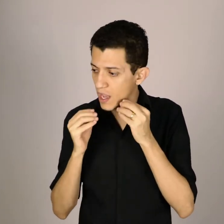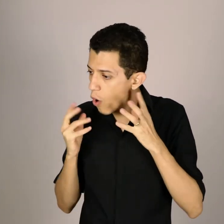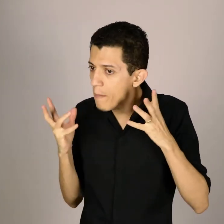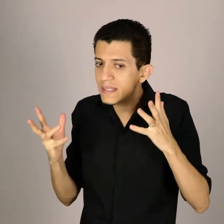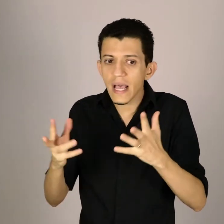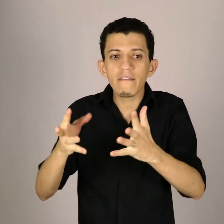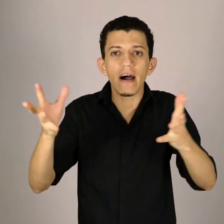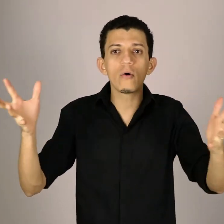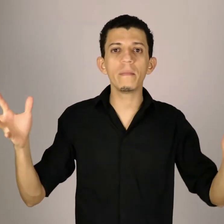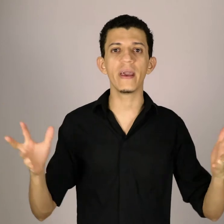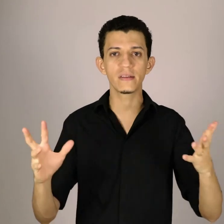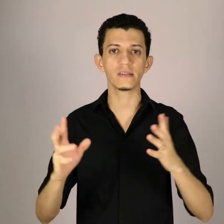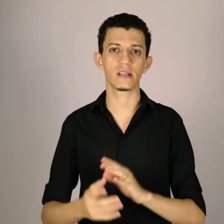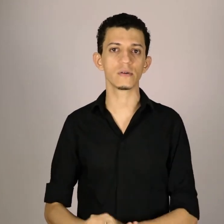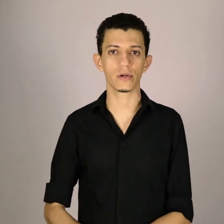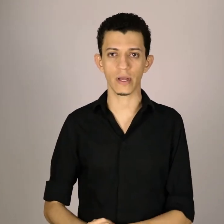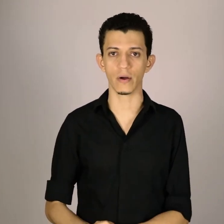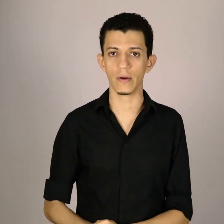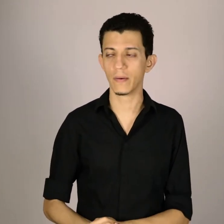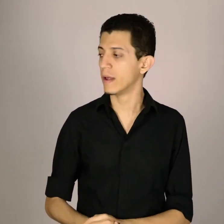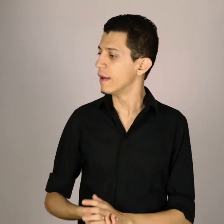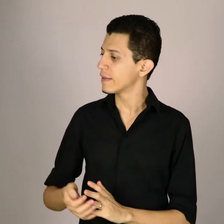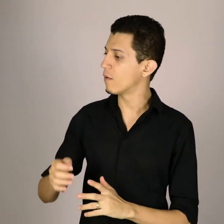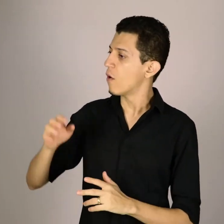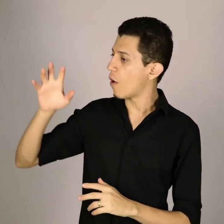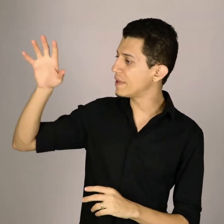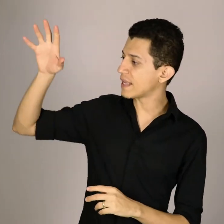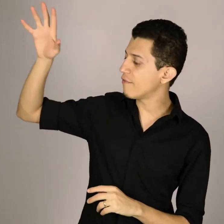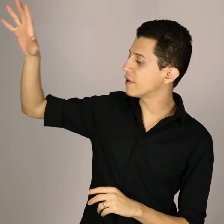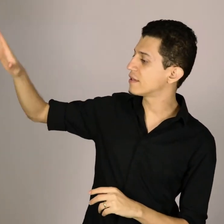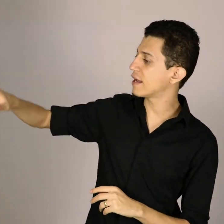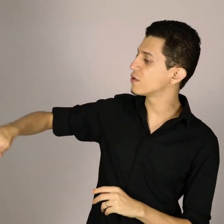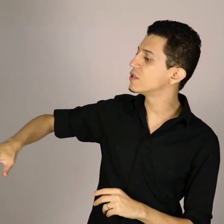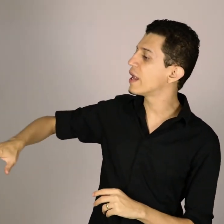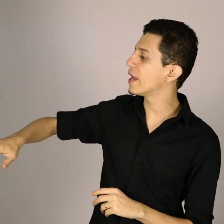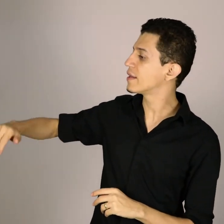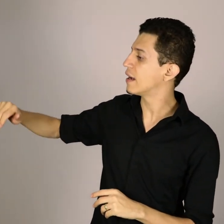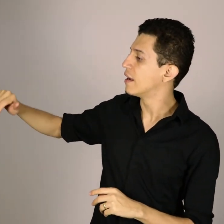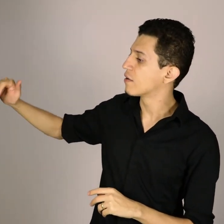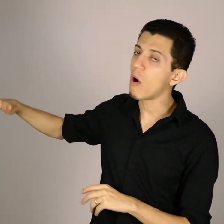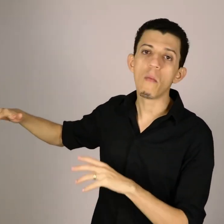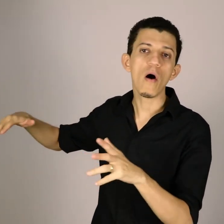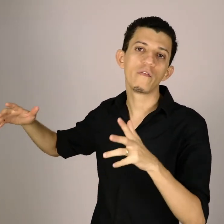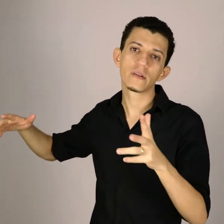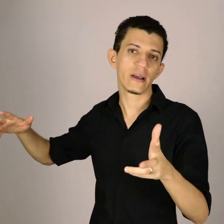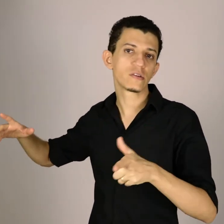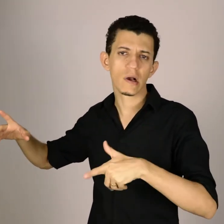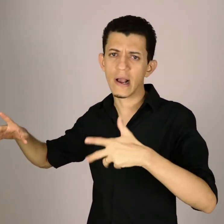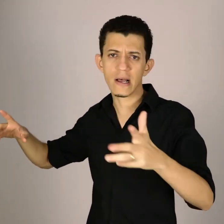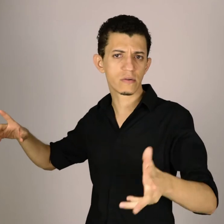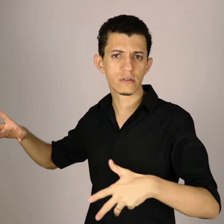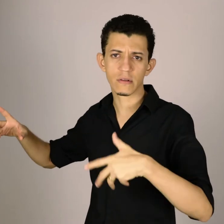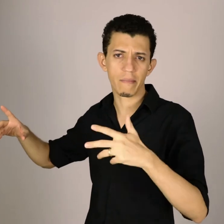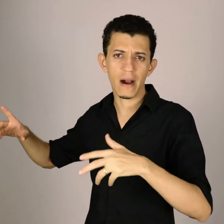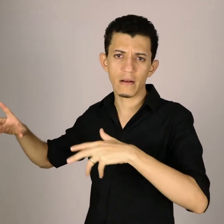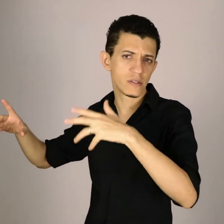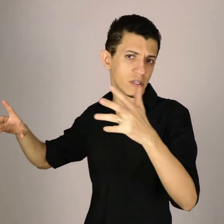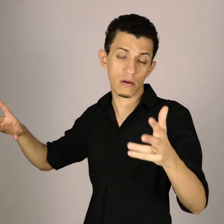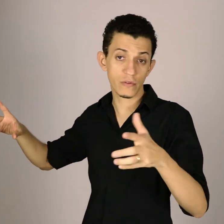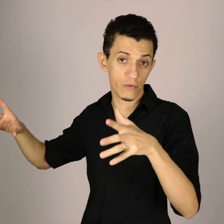observar o ambiente que está ao seu redor. Então, observa o que está à sua direita, qual o móvel que está aí na sua casa, no seu trabalho, seja lá onde for